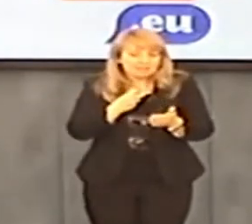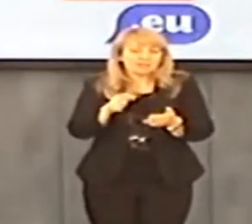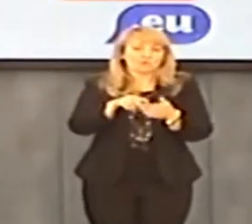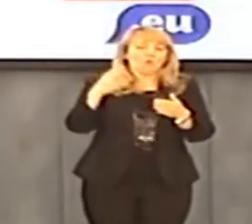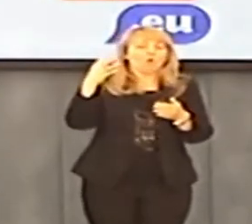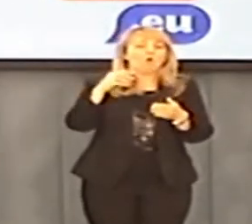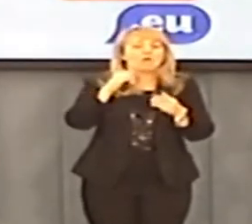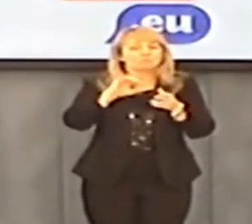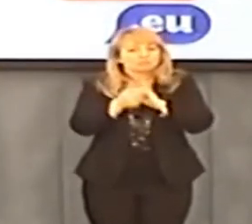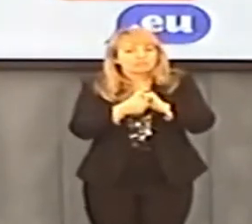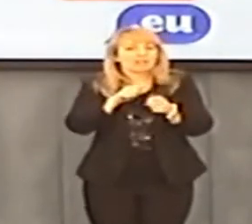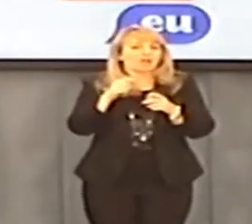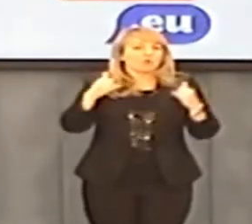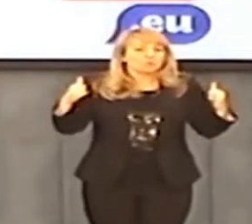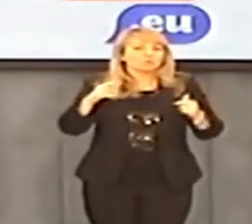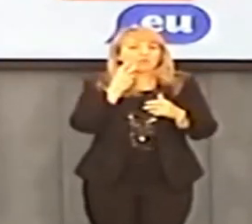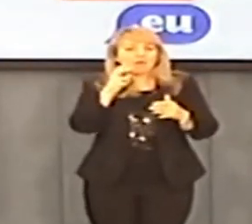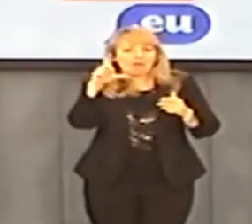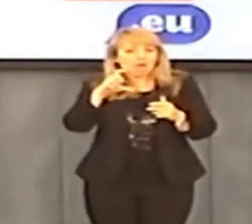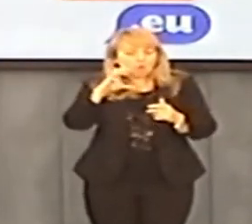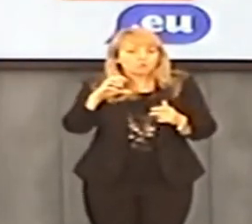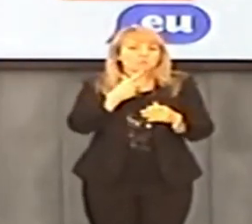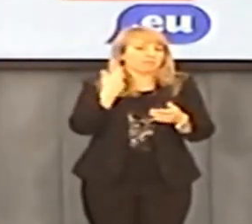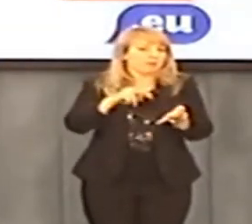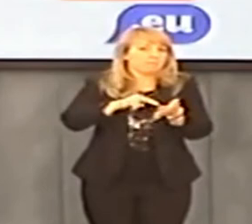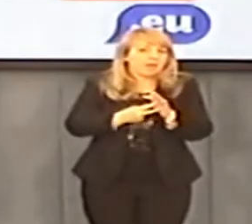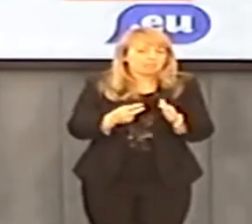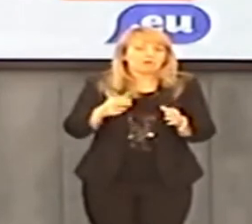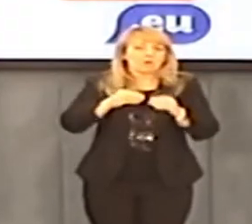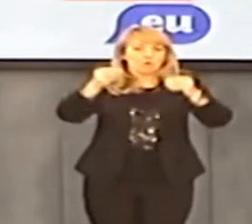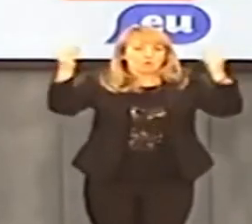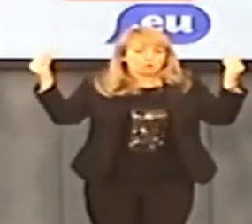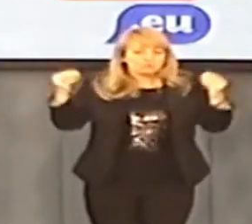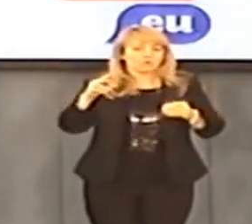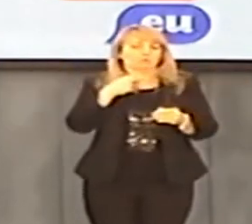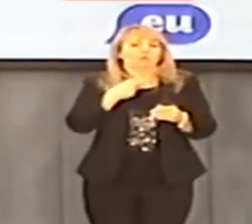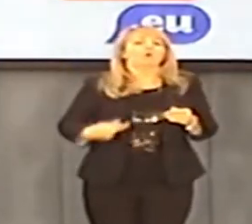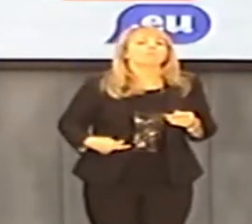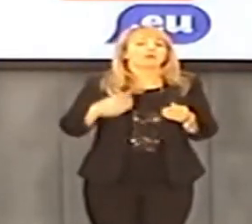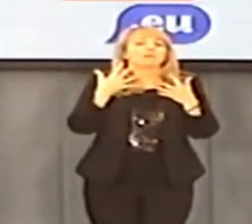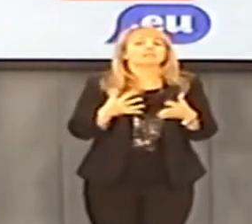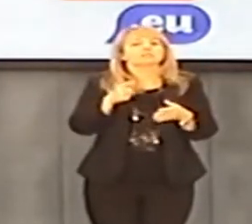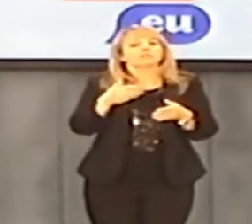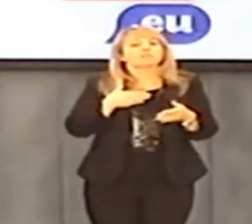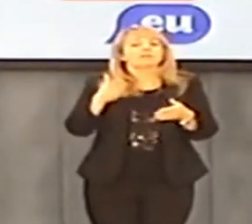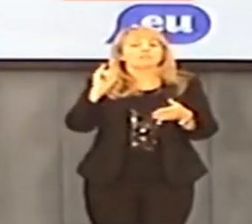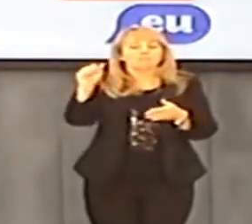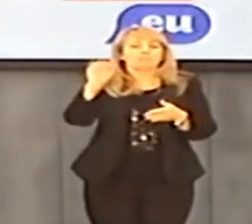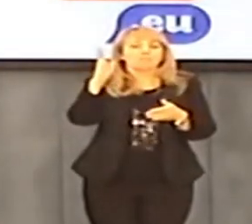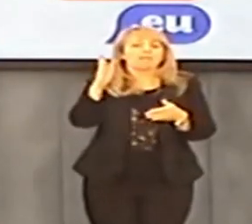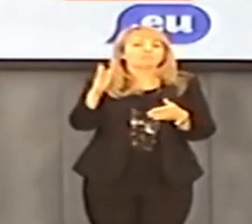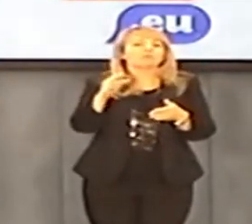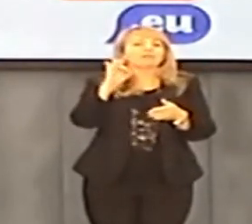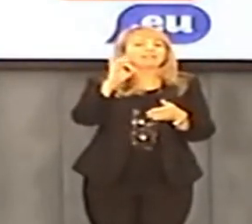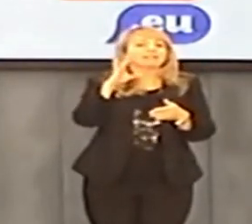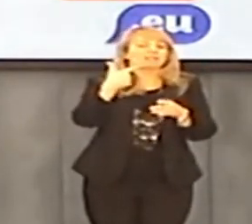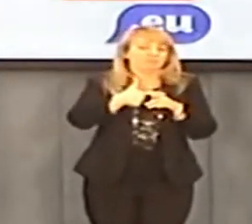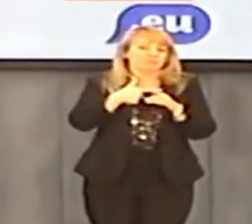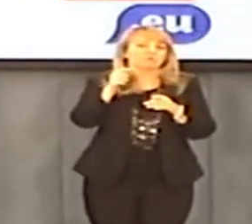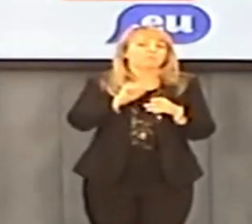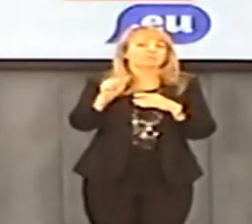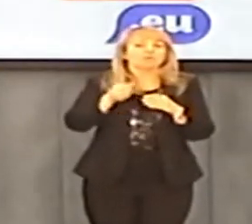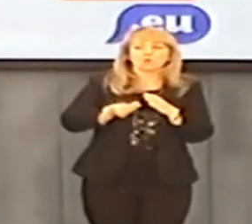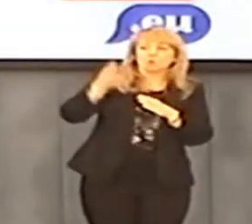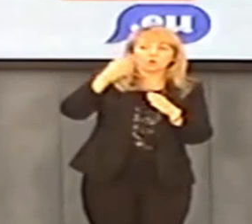emeryturze, o kosztach energii, o przewagach strategicznych, zamiast jakiegoś planu strategicznego rozwoju, pan premier przestała, że chcemy być w G20.